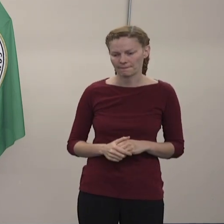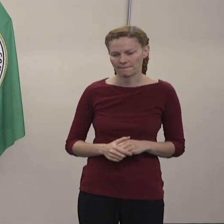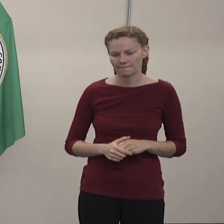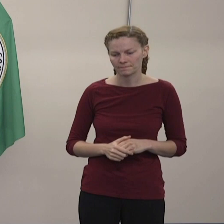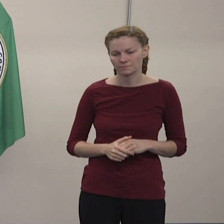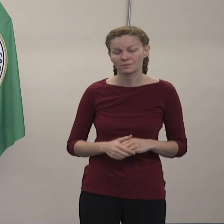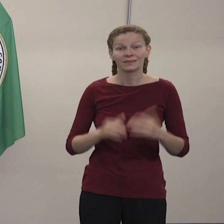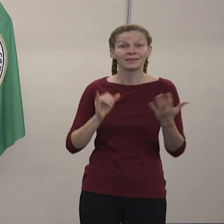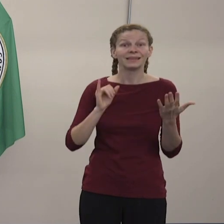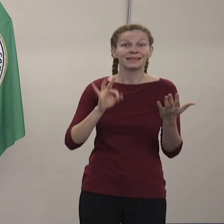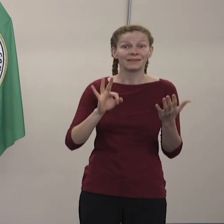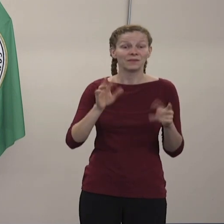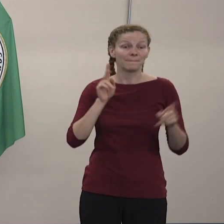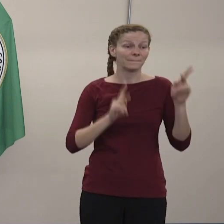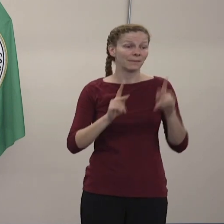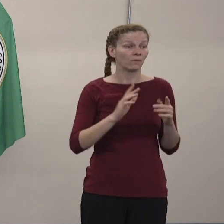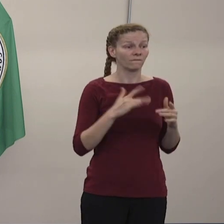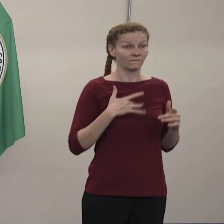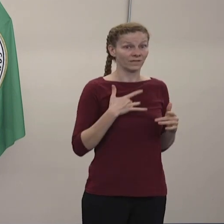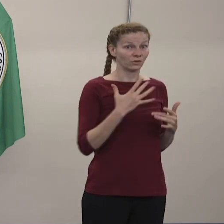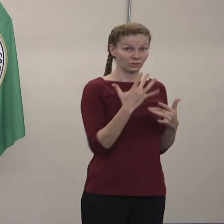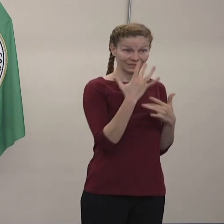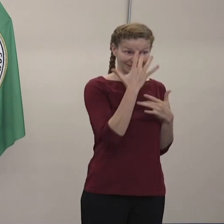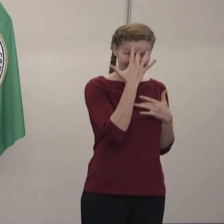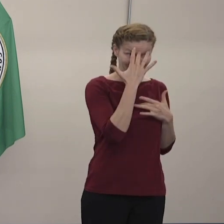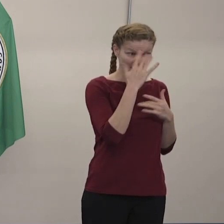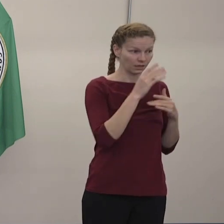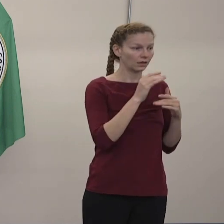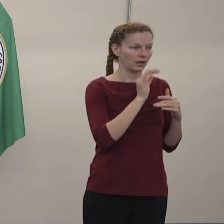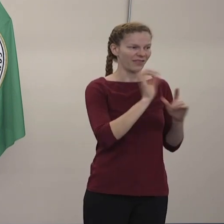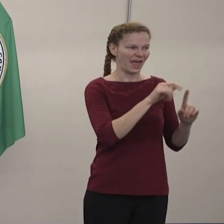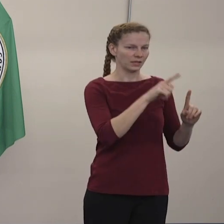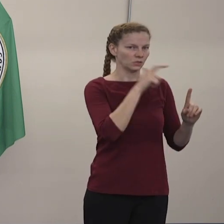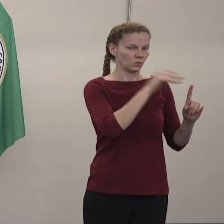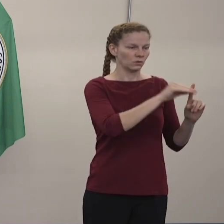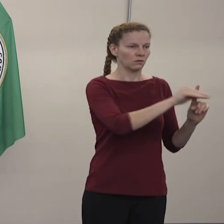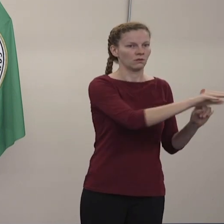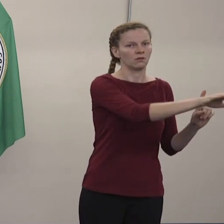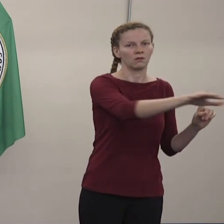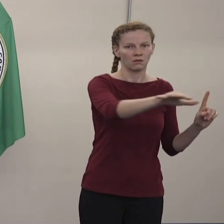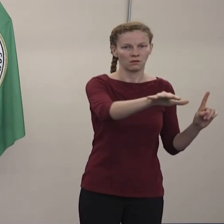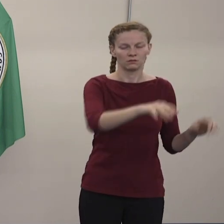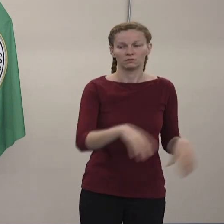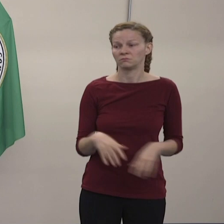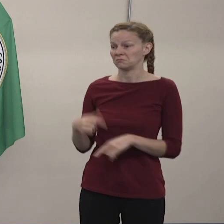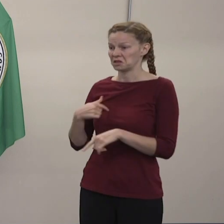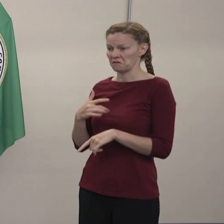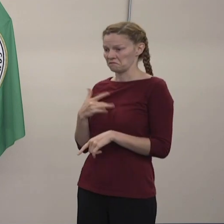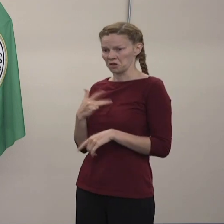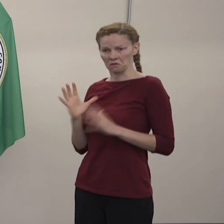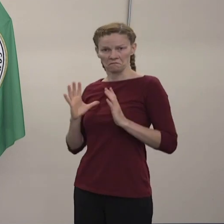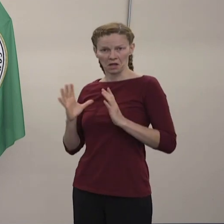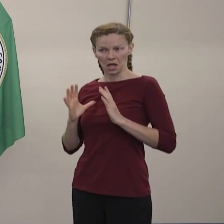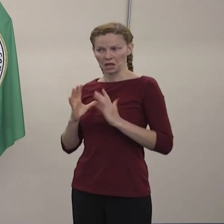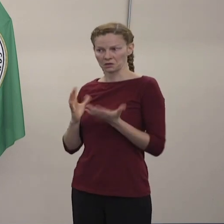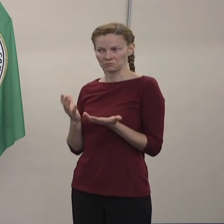Si solo la gente que tuviera síntomas esperaran a que las otras se pusieran estas,